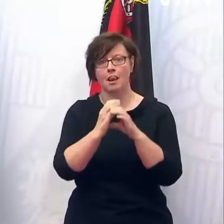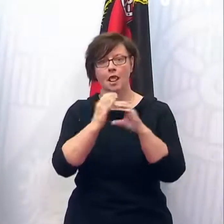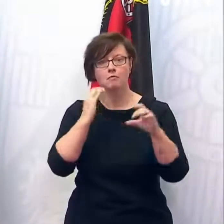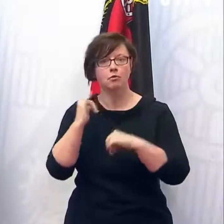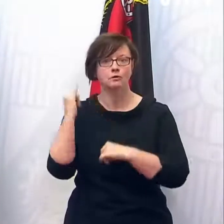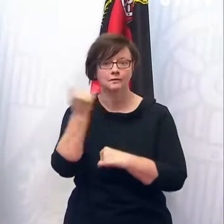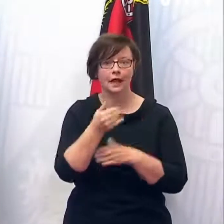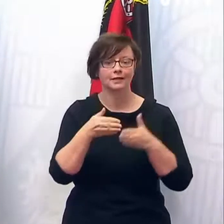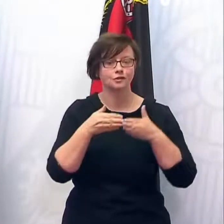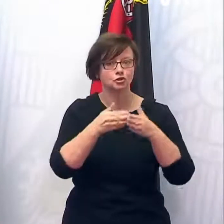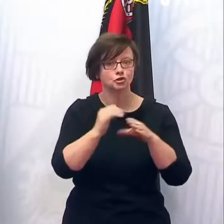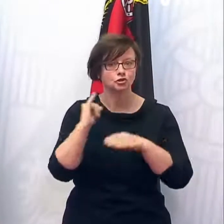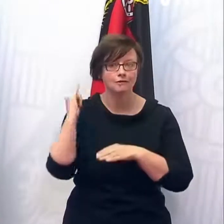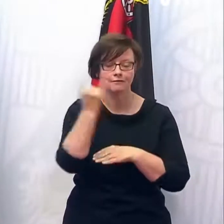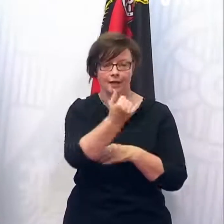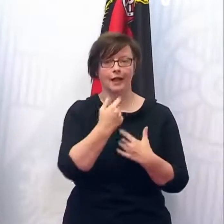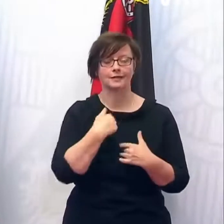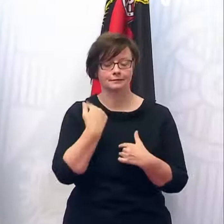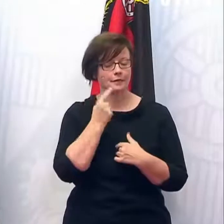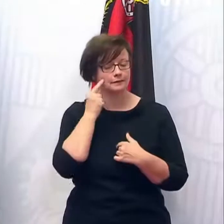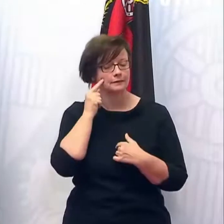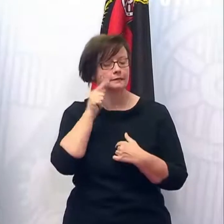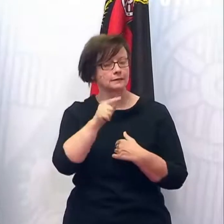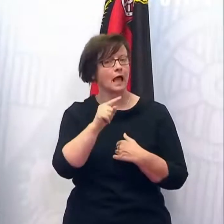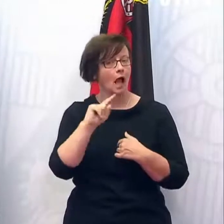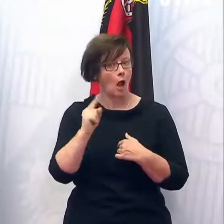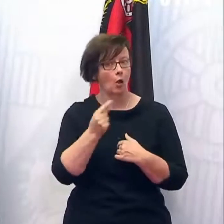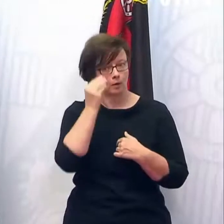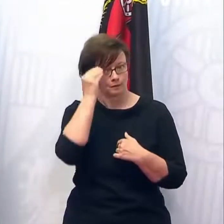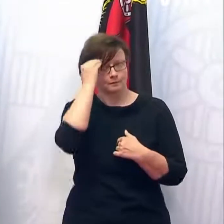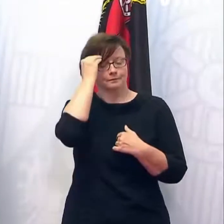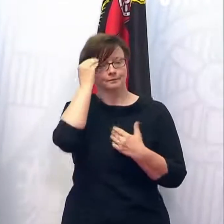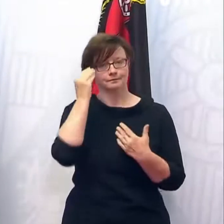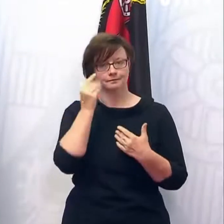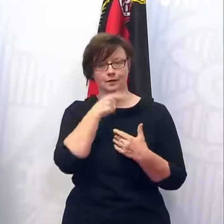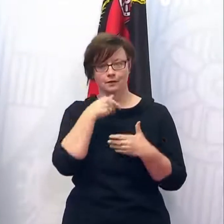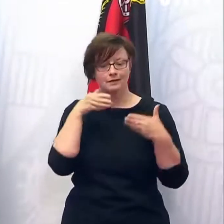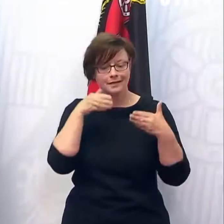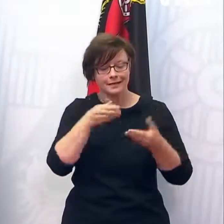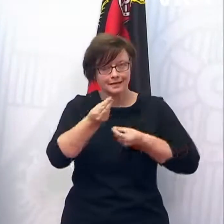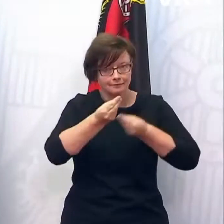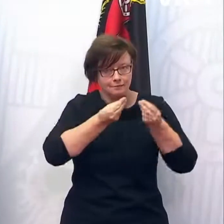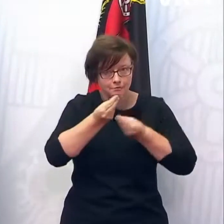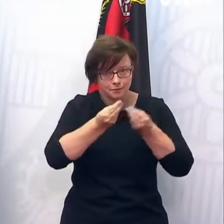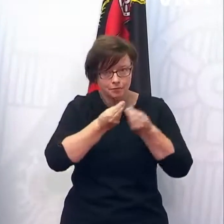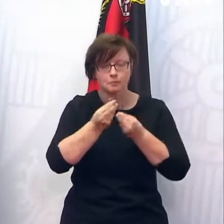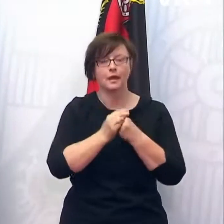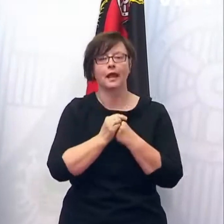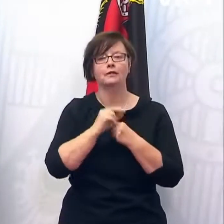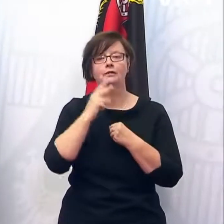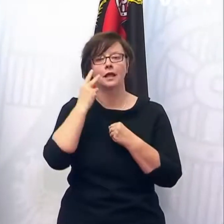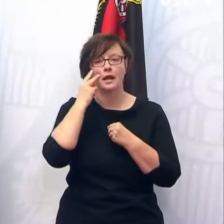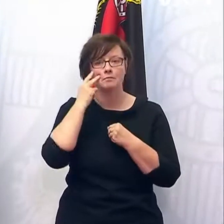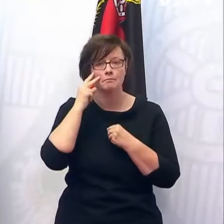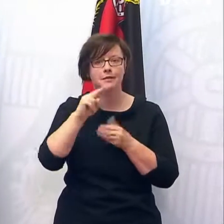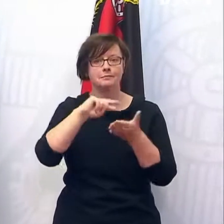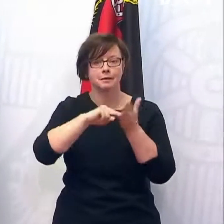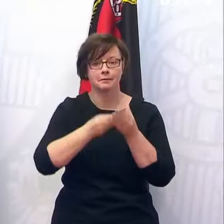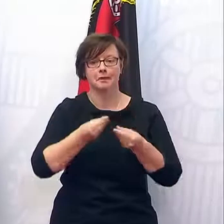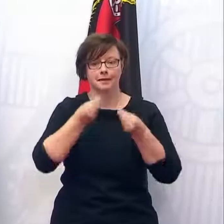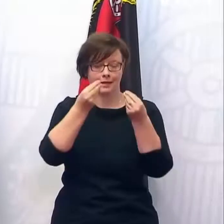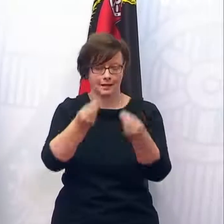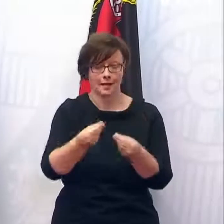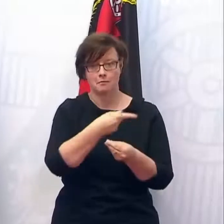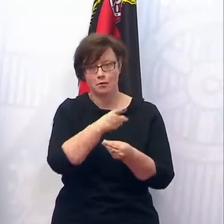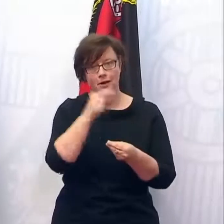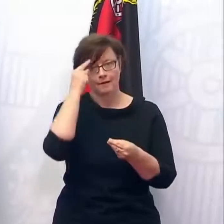Schiffsreisen. Und natürlich haben wir das im Auge und wir werden uns intensiv damit beschäftigen und dann auch wieder einen Perspektivplan vorlegen, sodass die